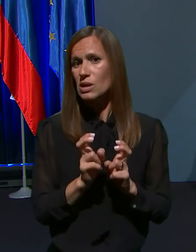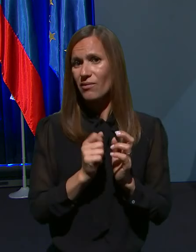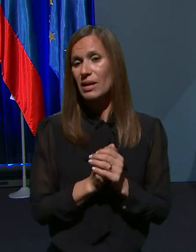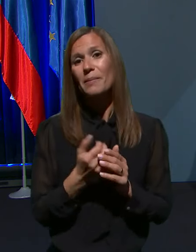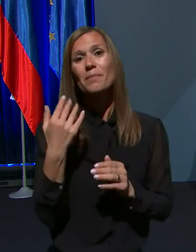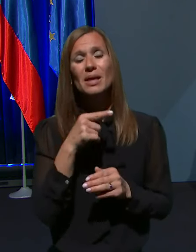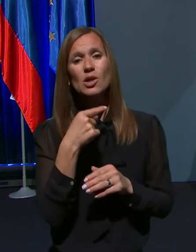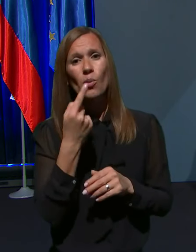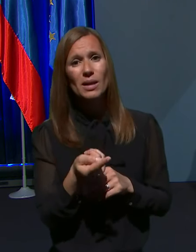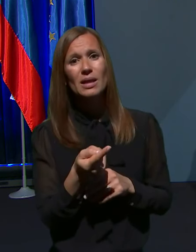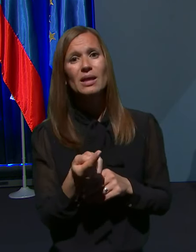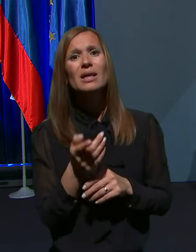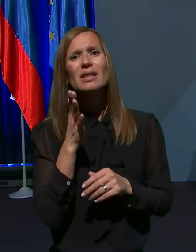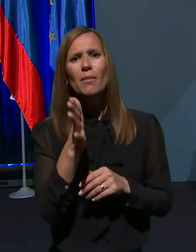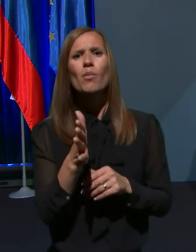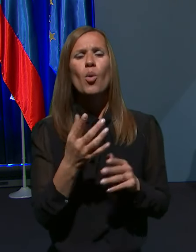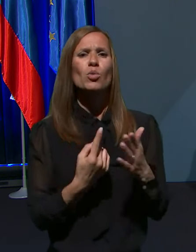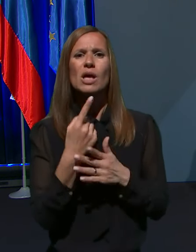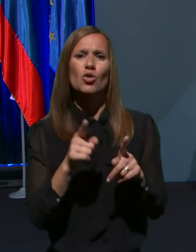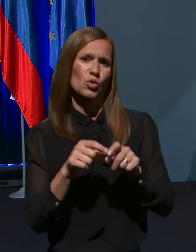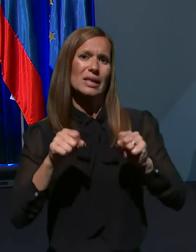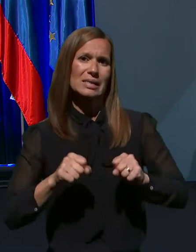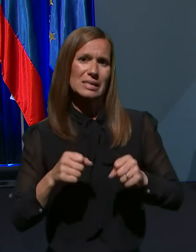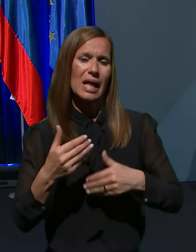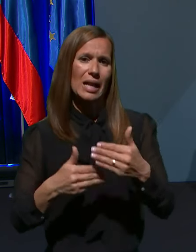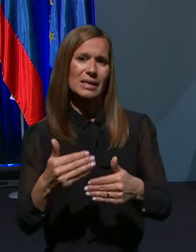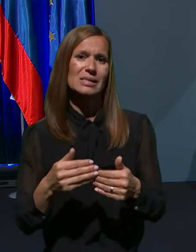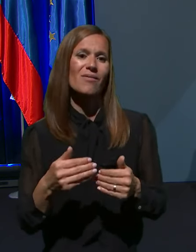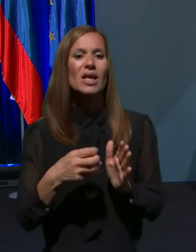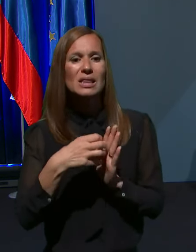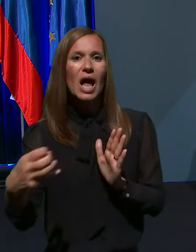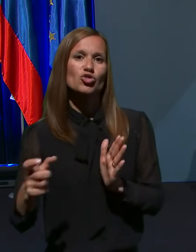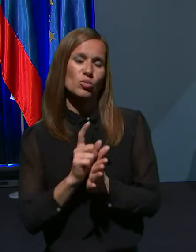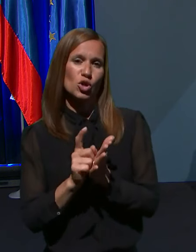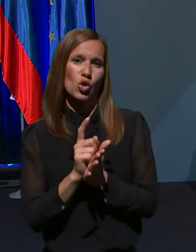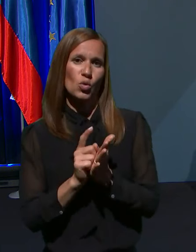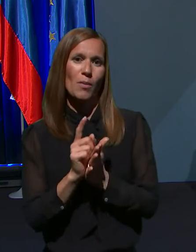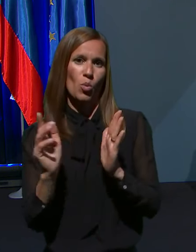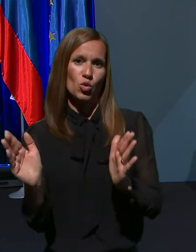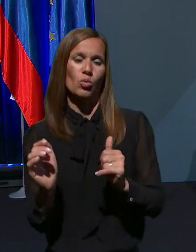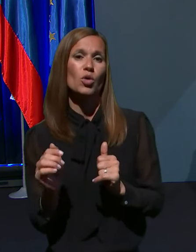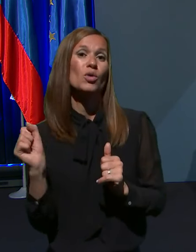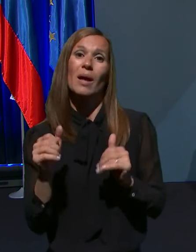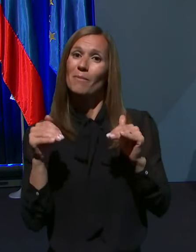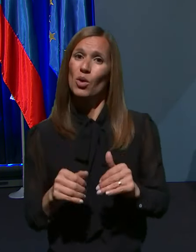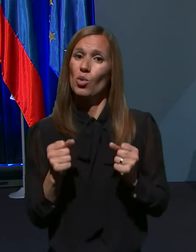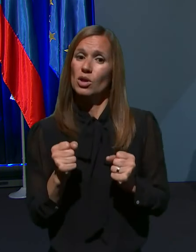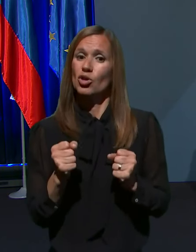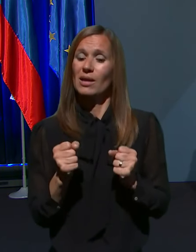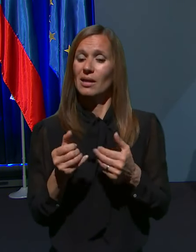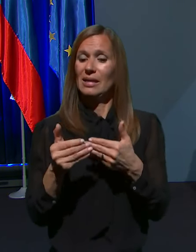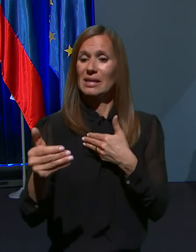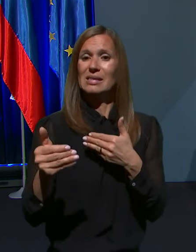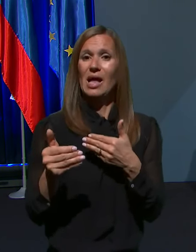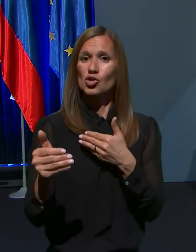omenili, da bo nekako postala tudi stalnica v daljšem časovnem obdobju, da bomo torej morali držati distanco socialnih stikov, kaj